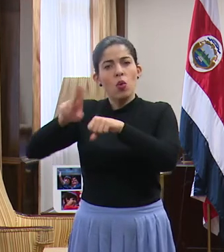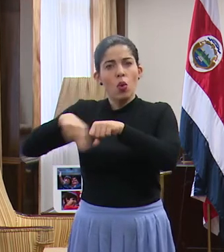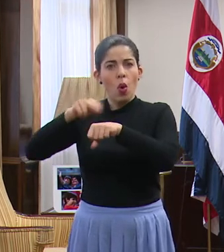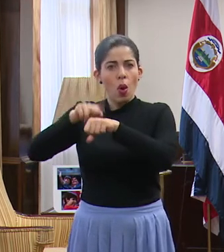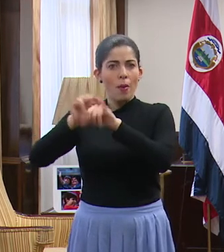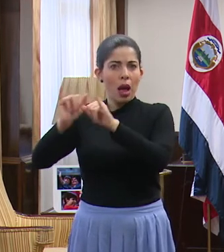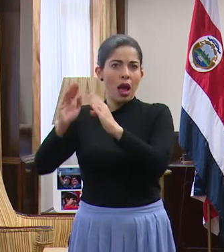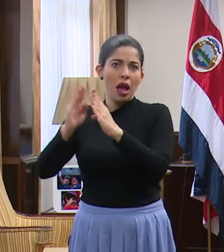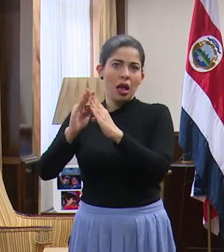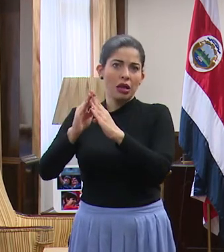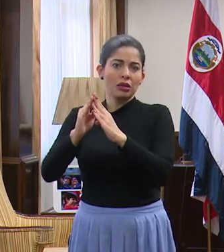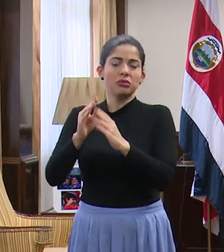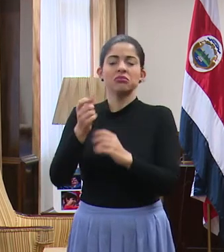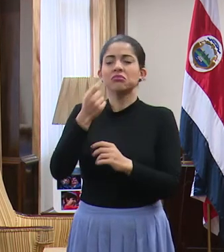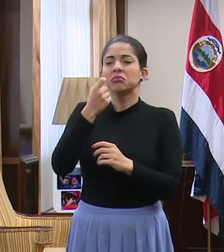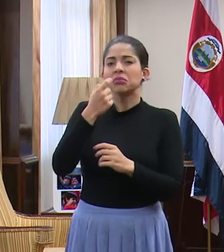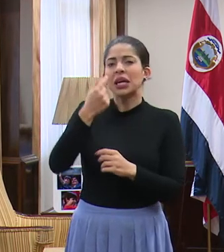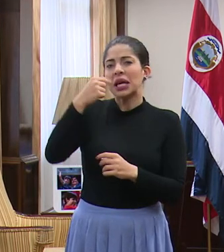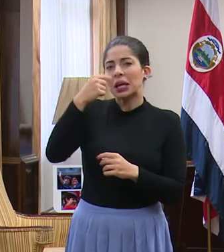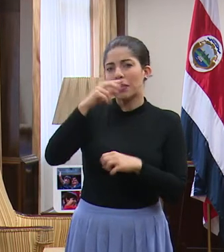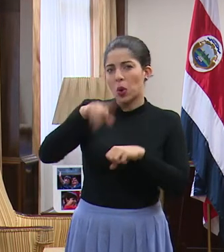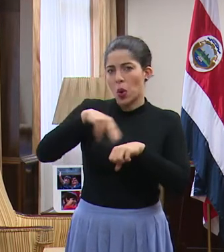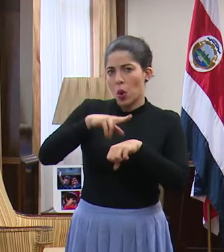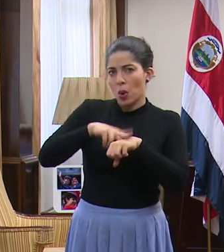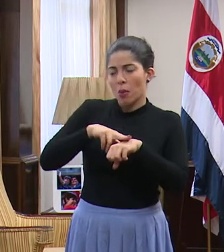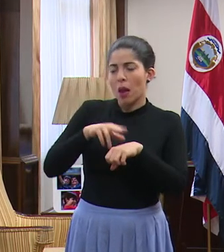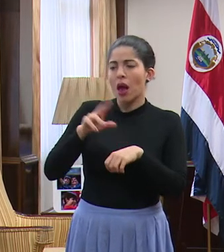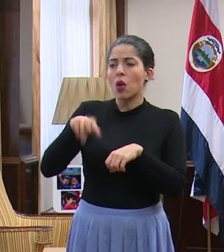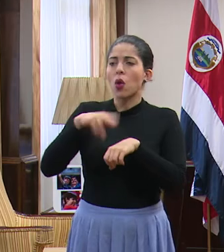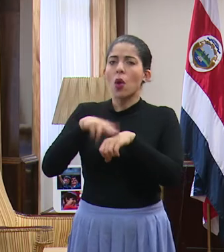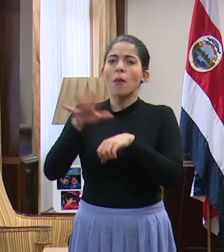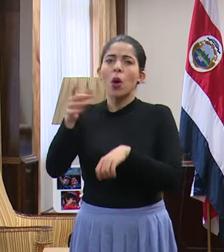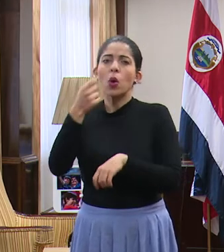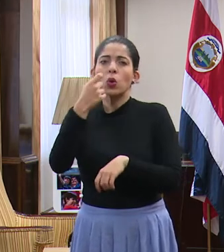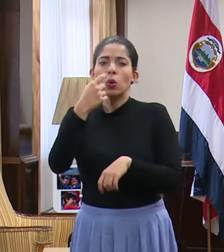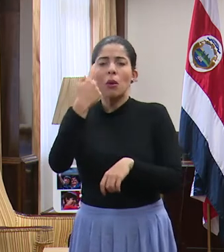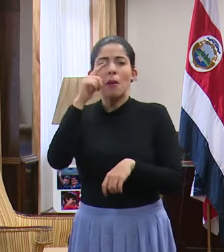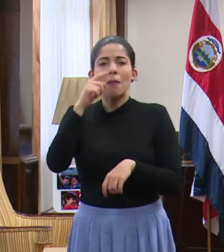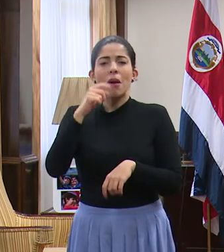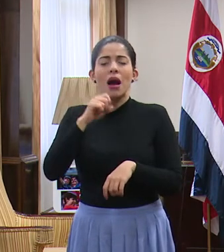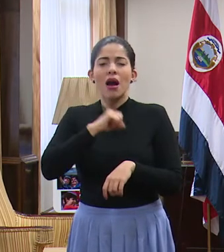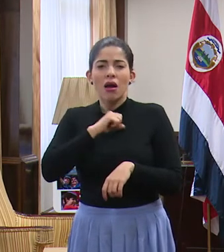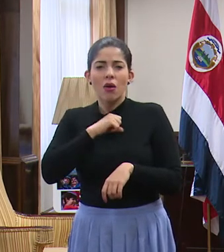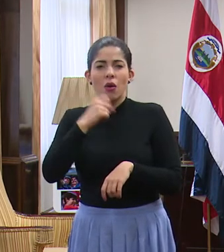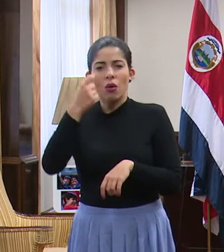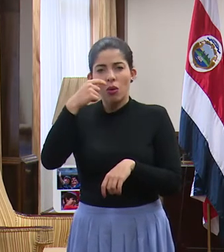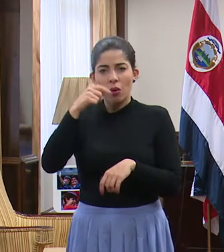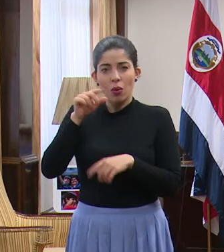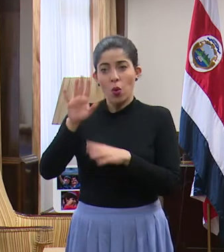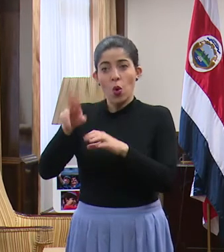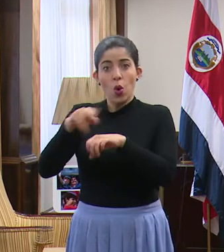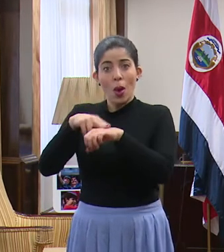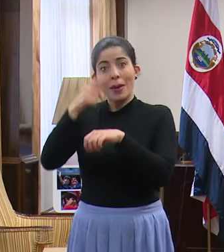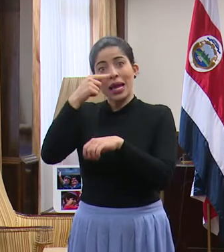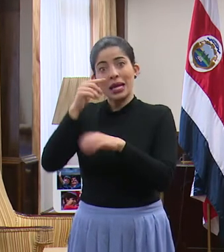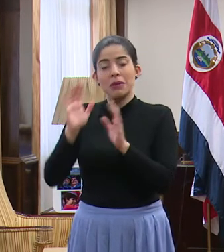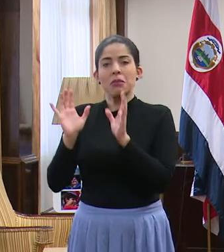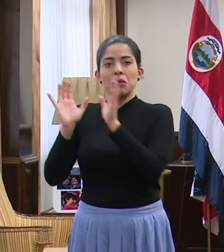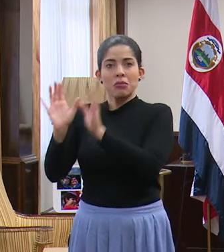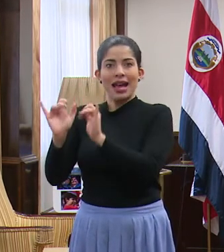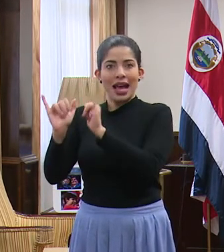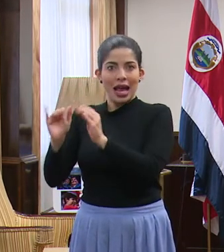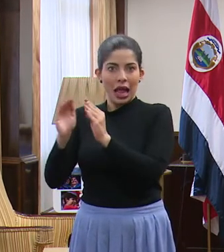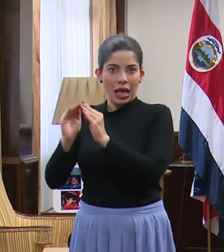Lo que normalmente toman para la gripe, lo que normalmente toman para el catarro, sin que haya mayor problema,